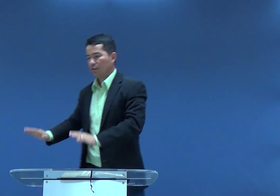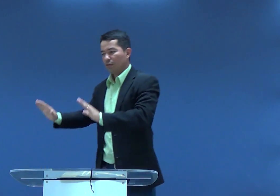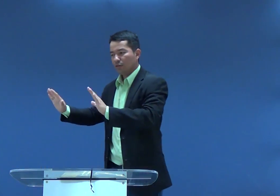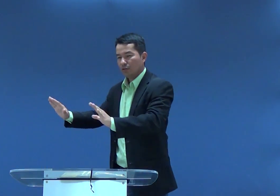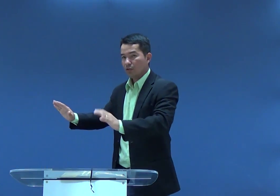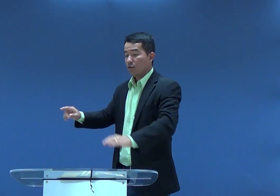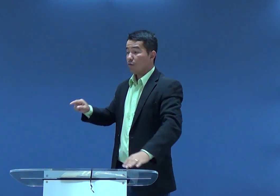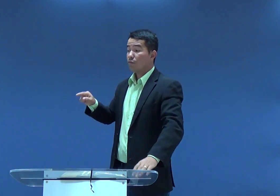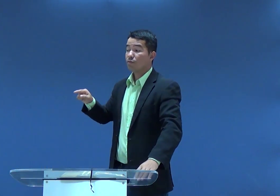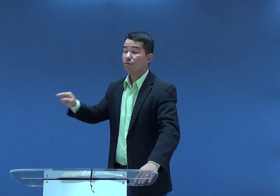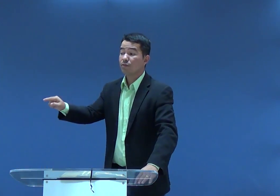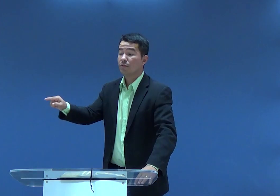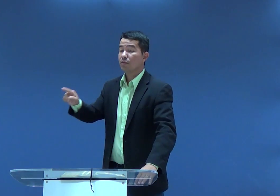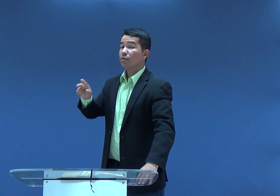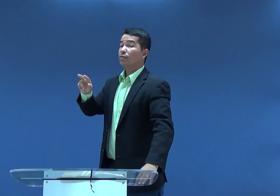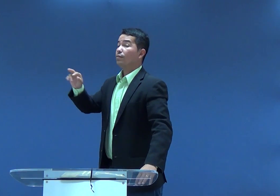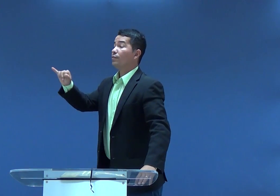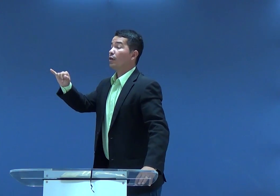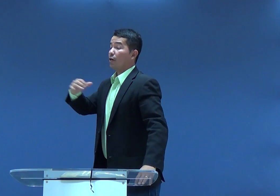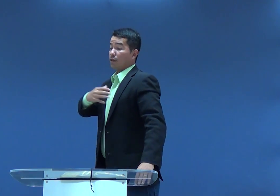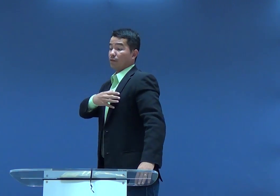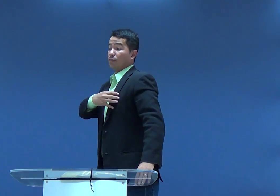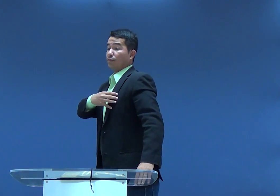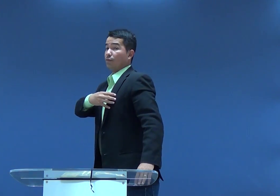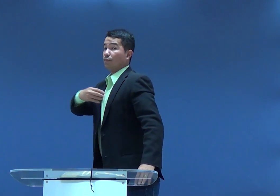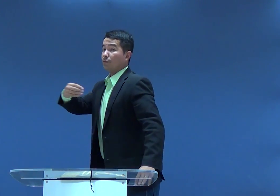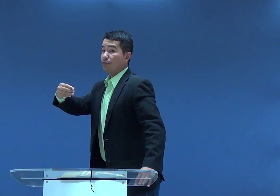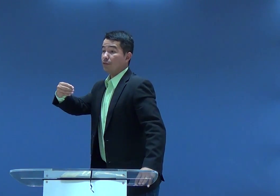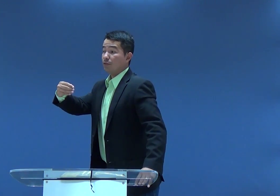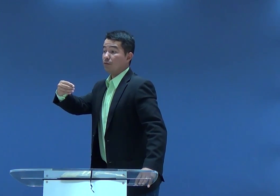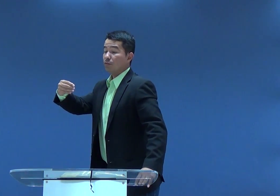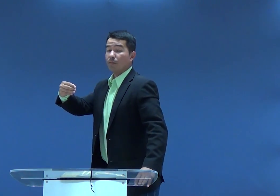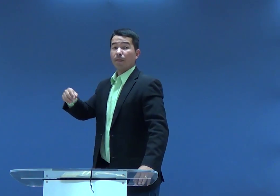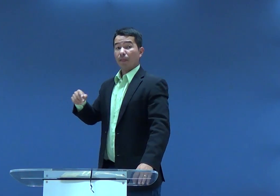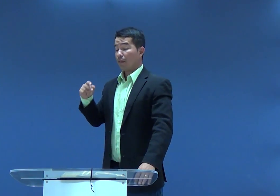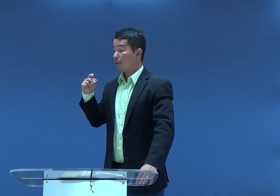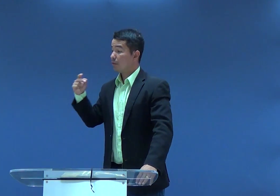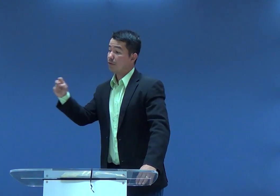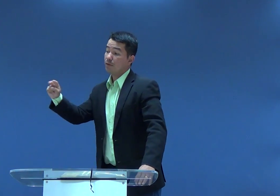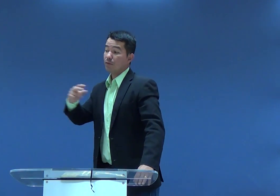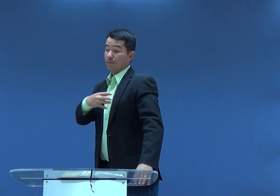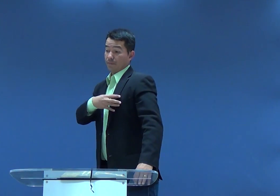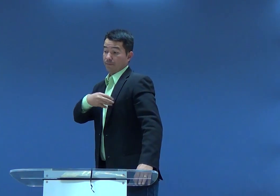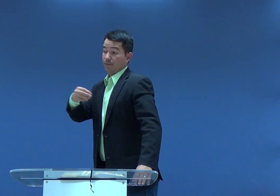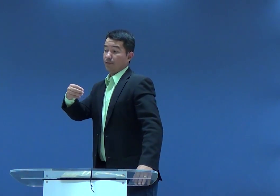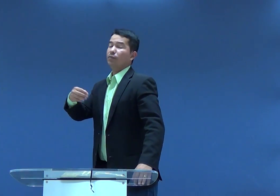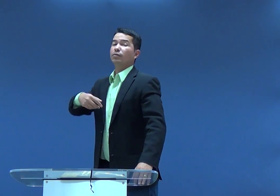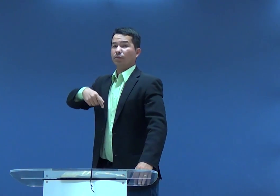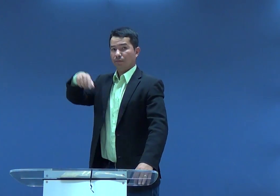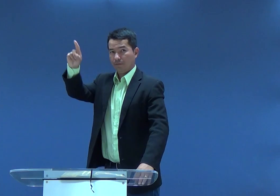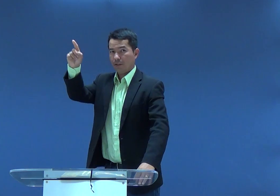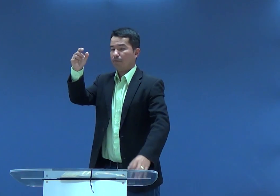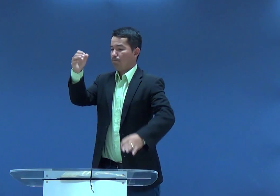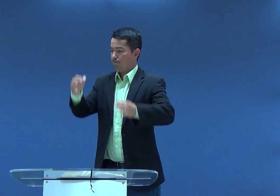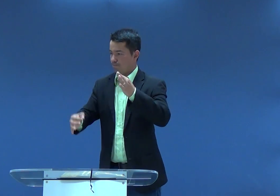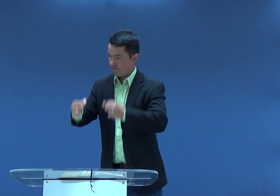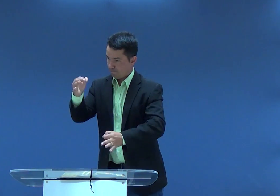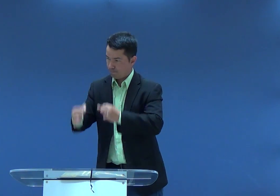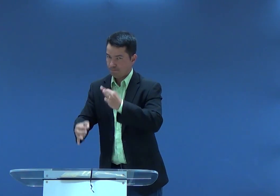acontecendo. Se acalme. Você terá um filho. E o seu filho será